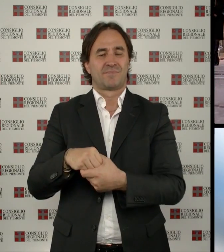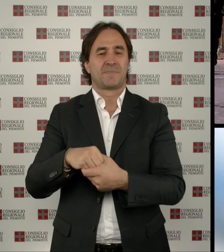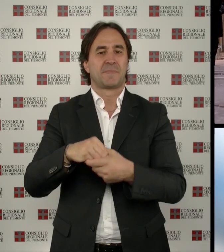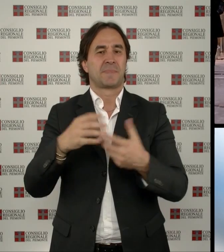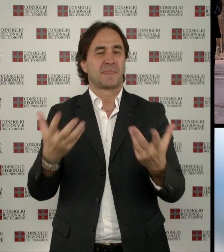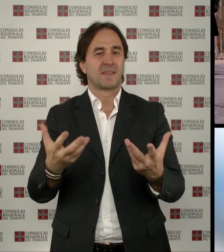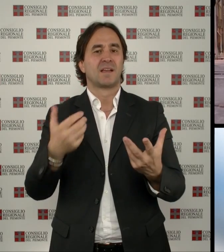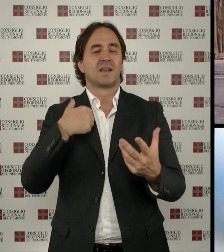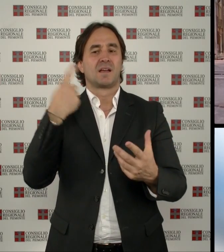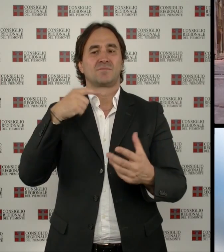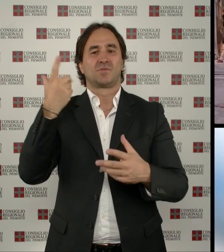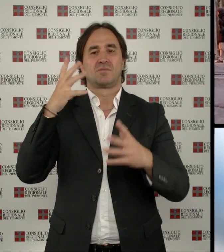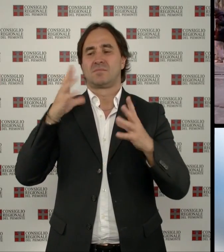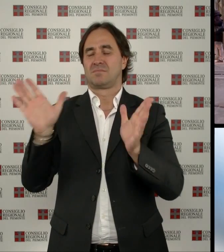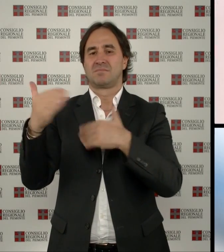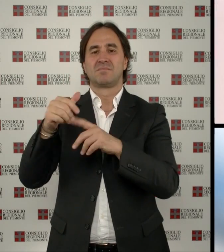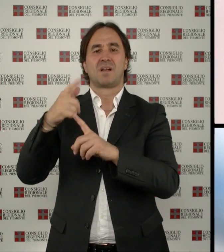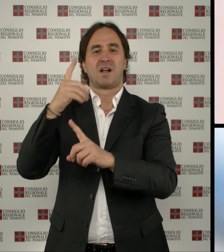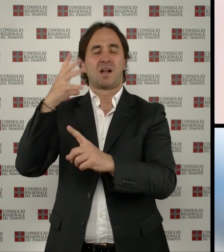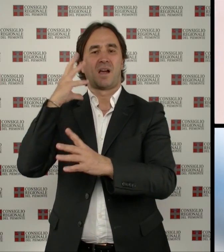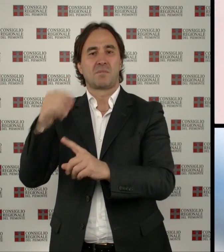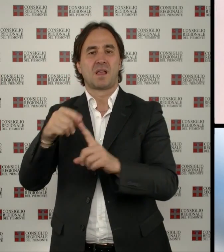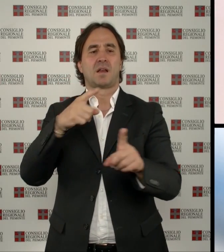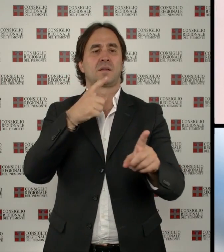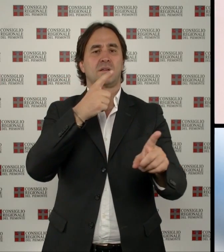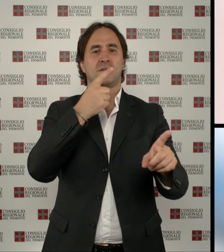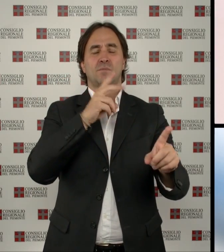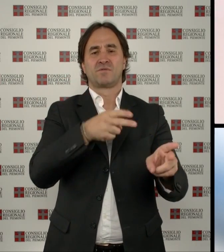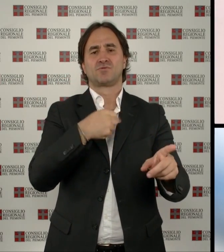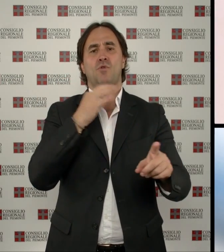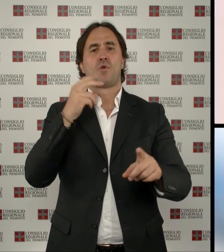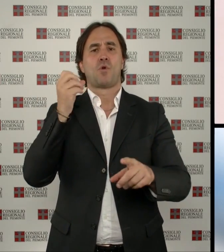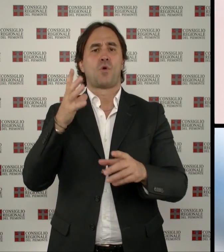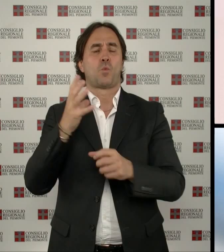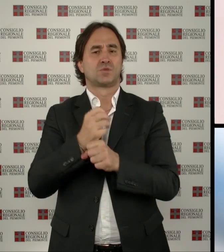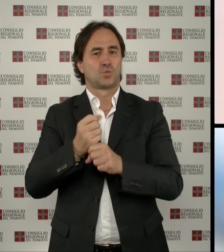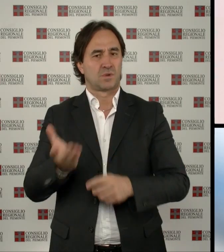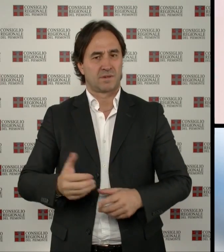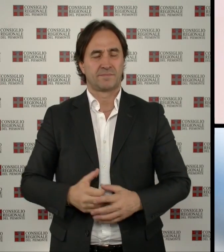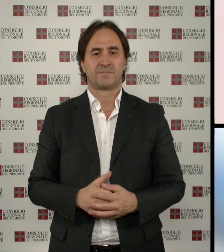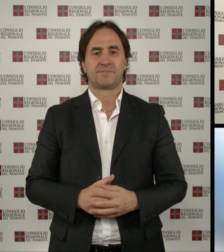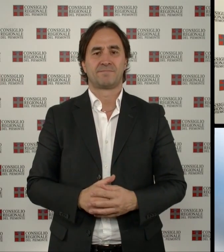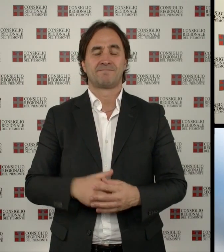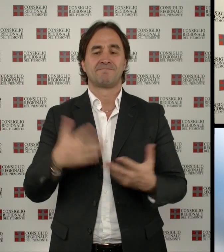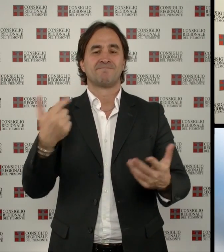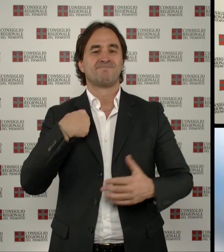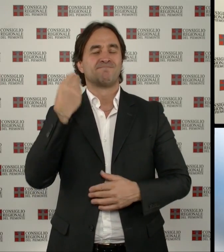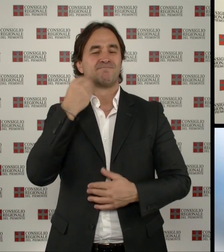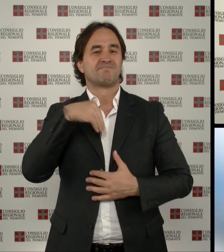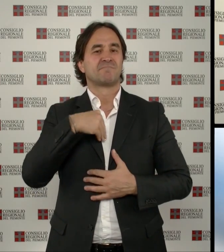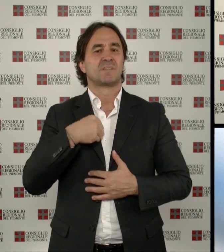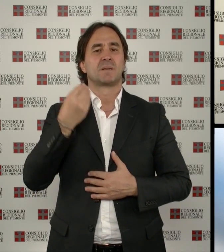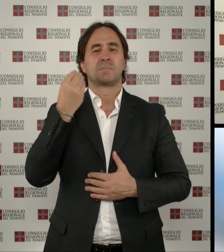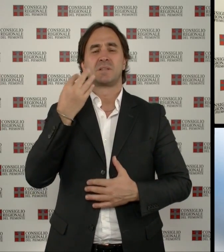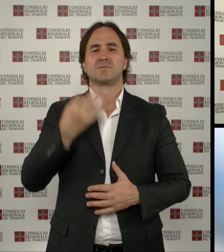del Carabinieri, il comando provinciale o la Questura. La mia convinzione è che quando si cambiano radicalmente gli